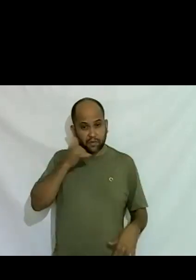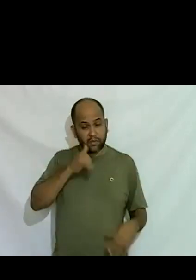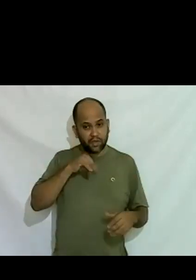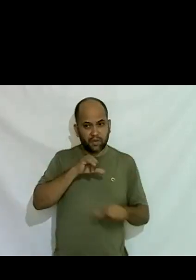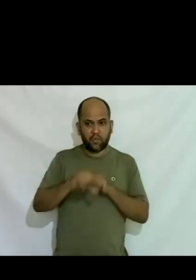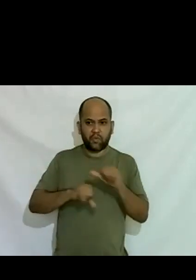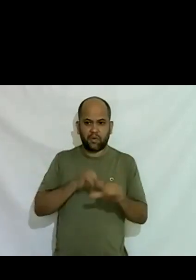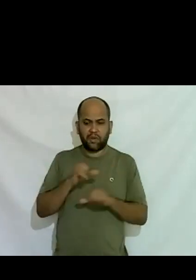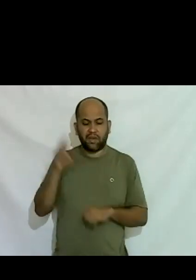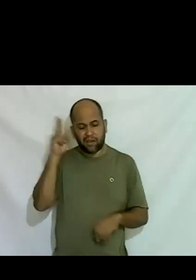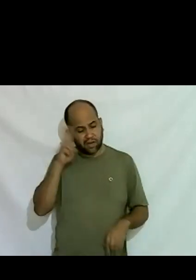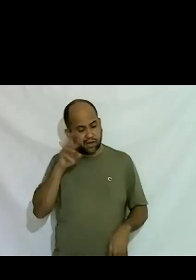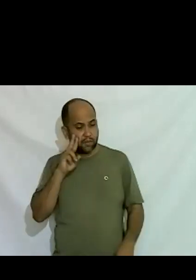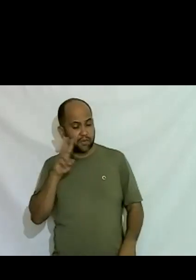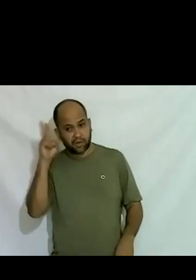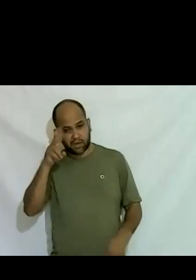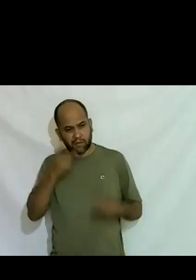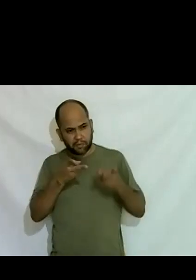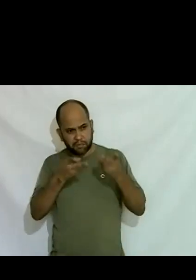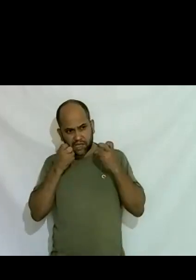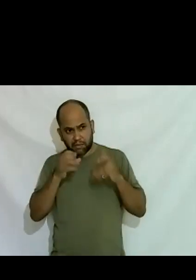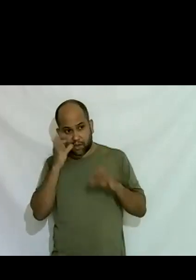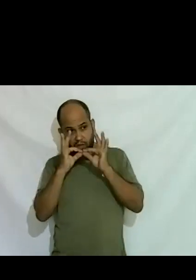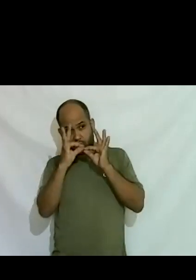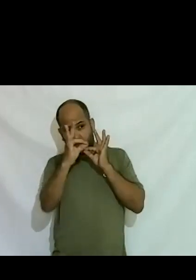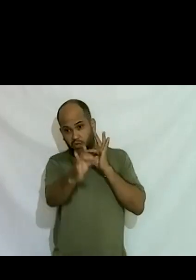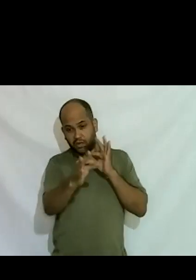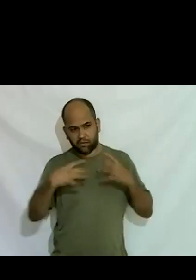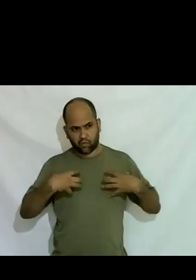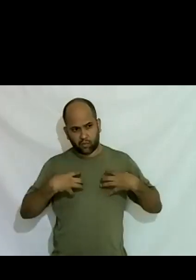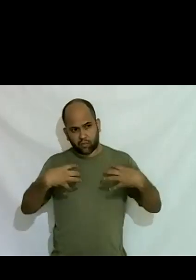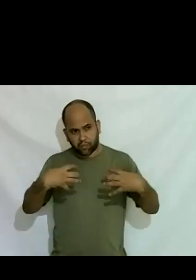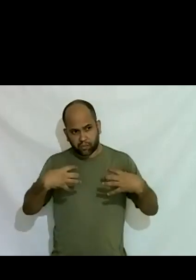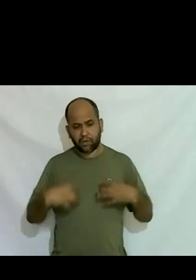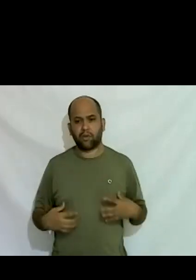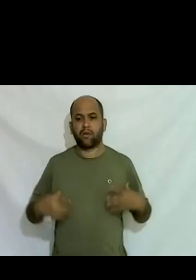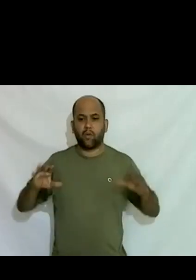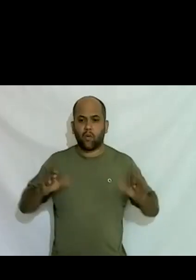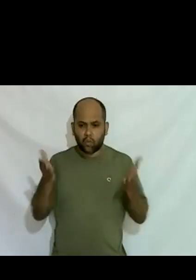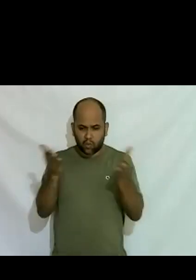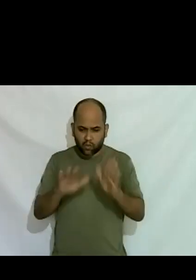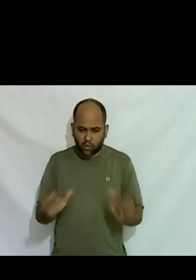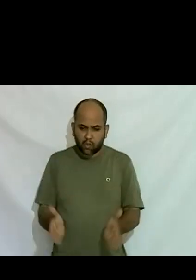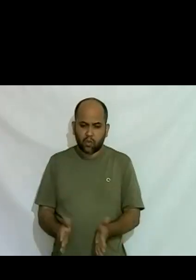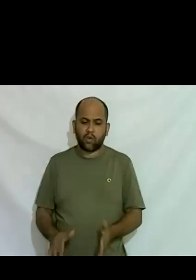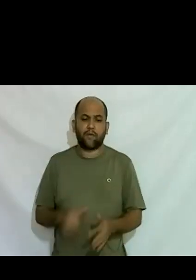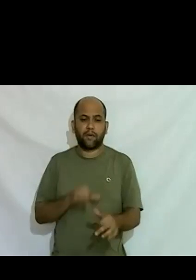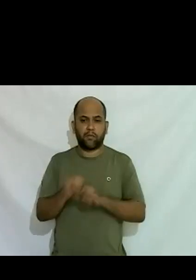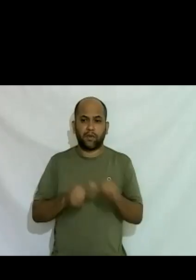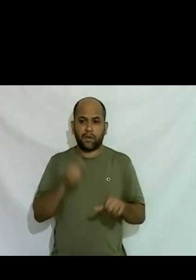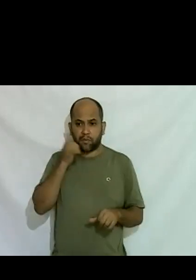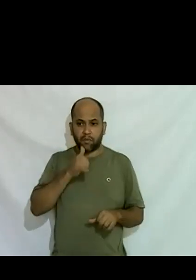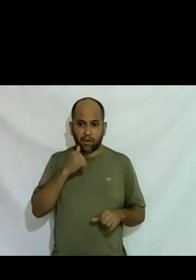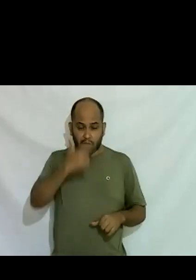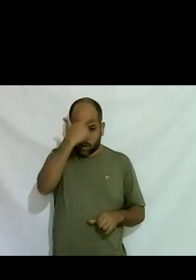observava elas de longe eu percebia os seios crescendo ganhando curvas e tal elas virando mulher e o meu